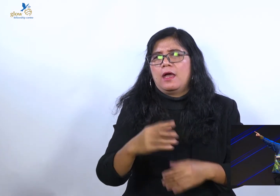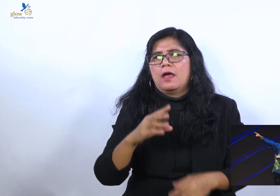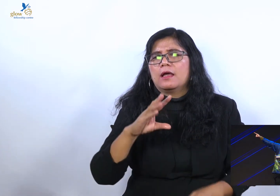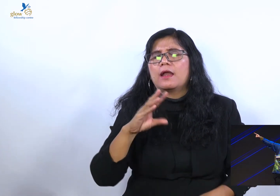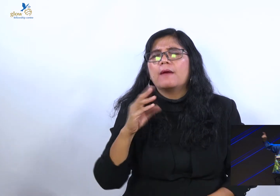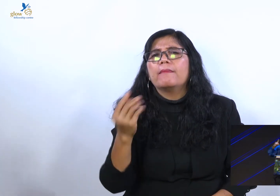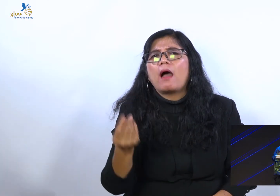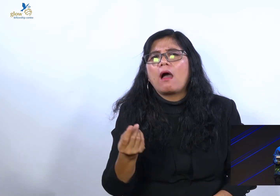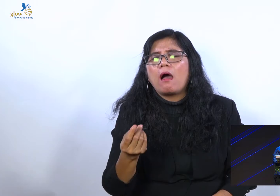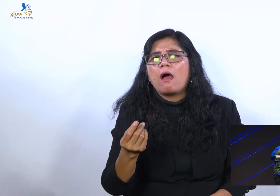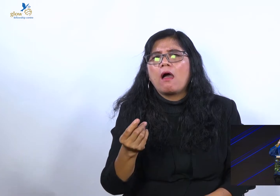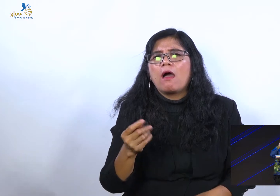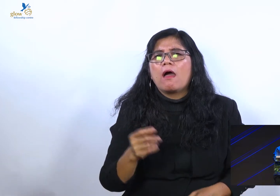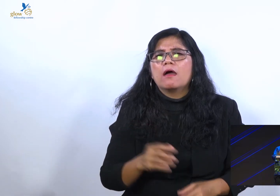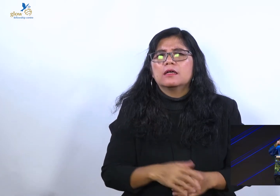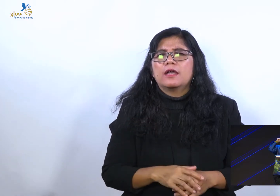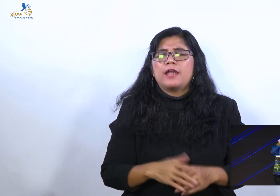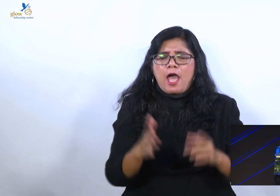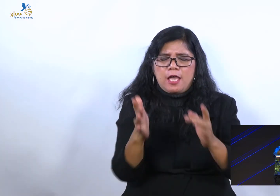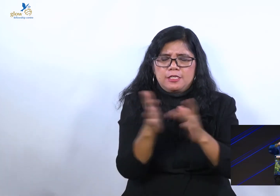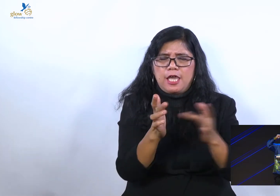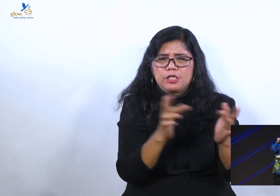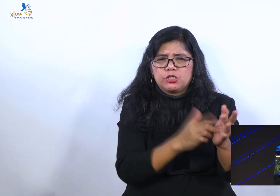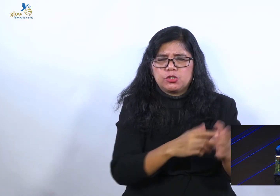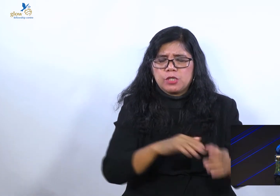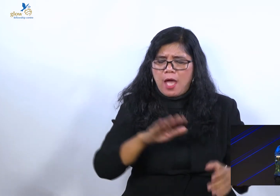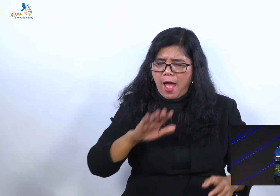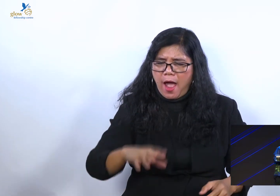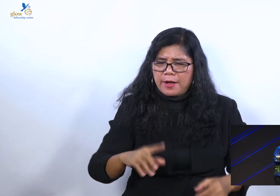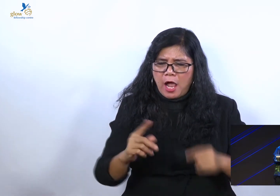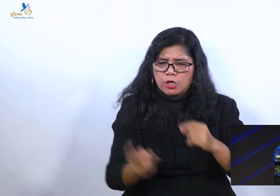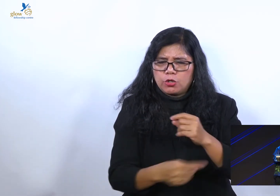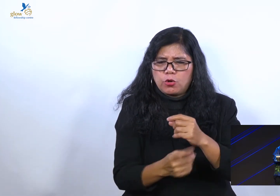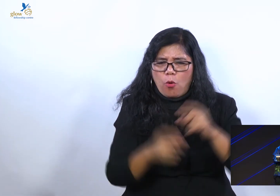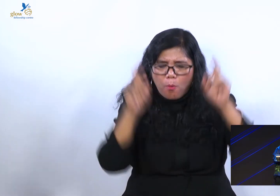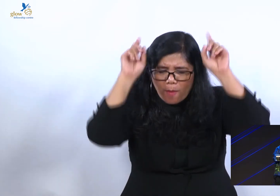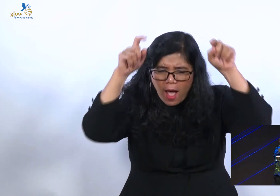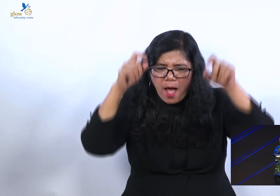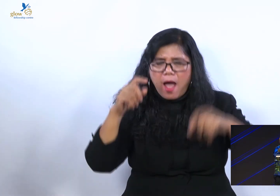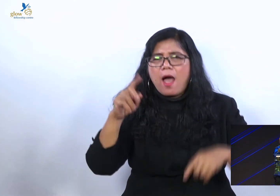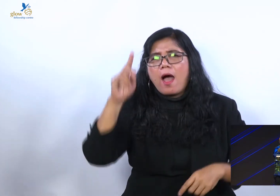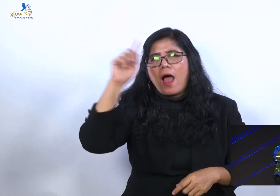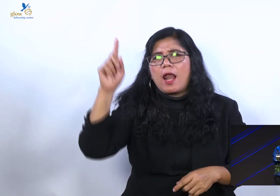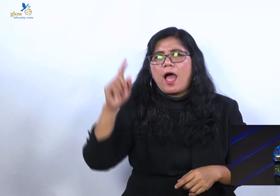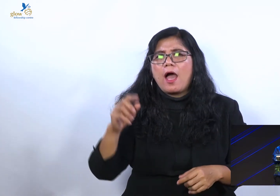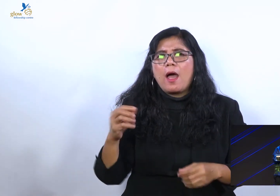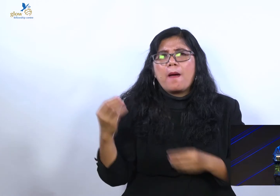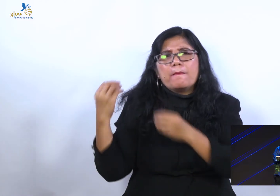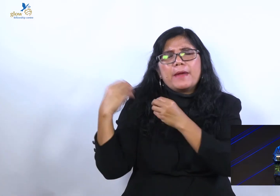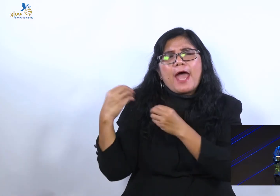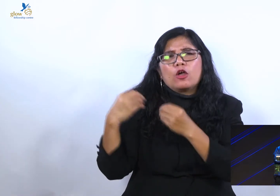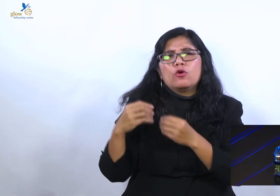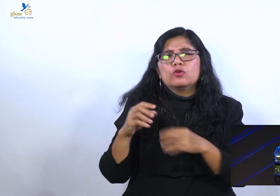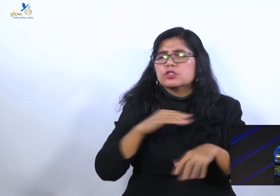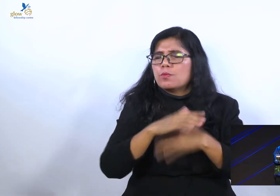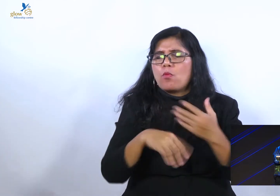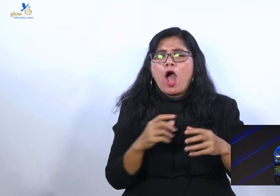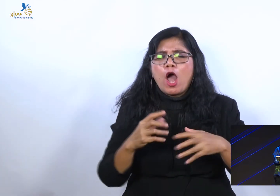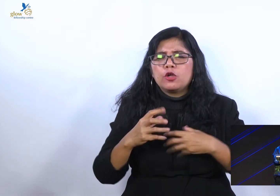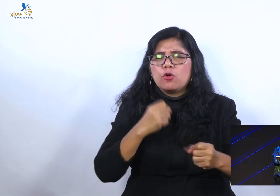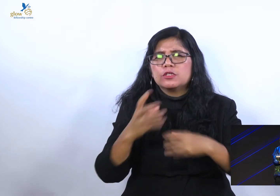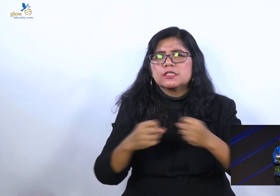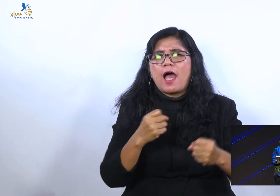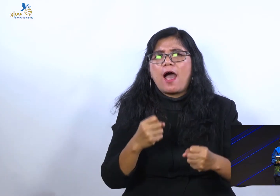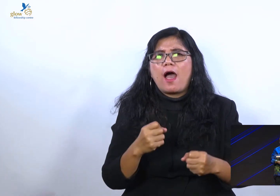Yesus, kata Yohanes, anak domba Allah yang menanggung dosa isi dunia. Ingat, dalam hukum iman, dalam hukum